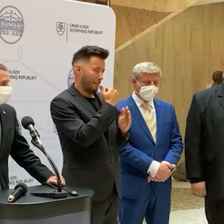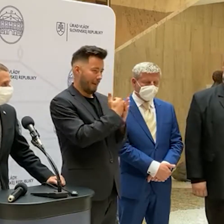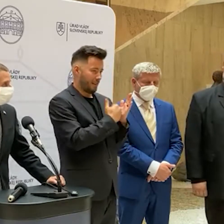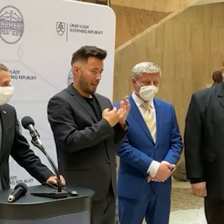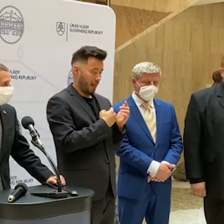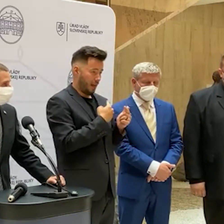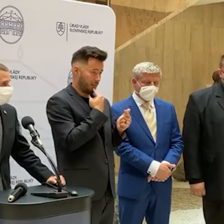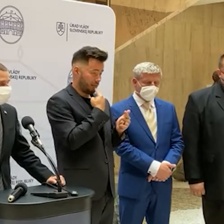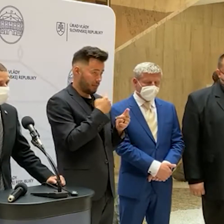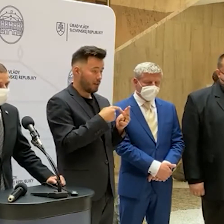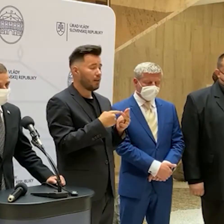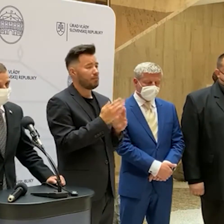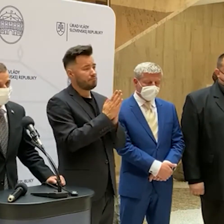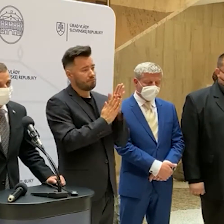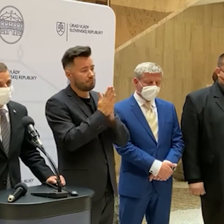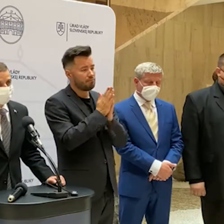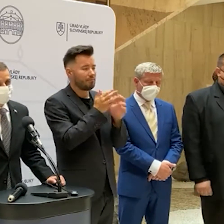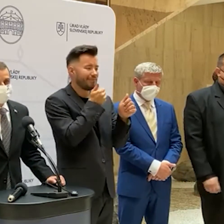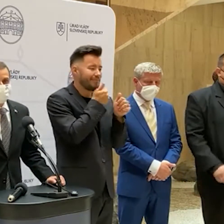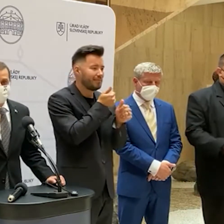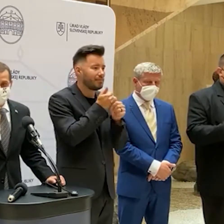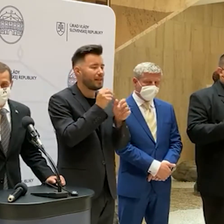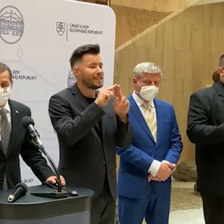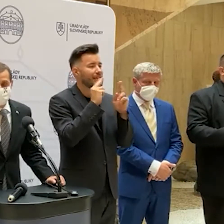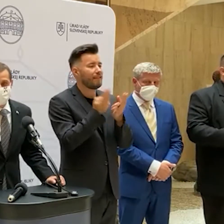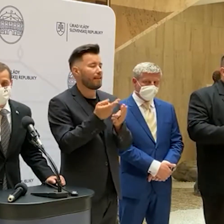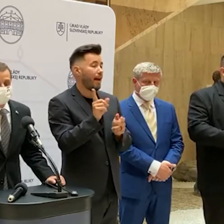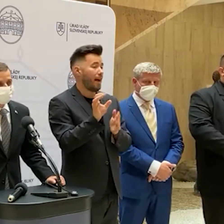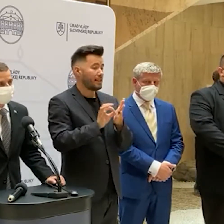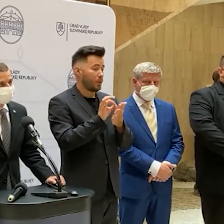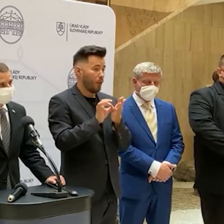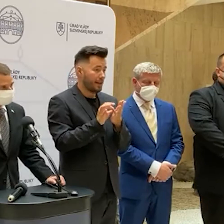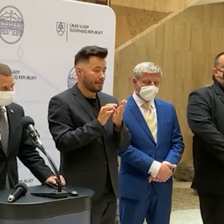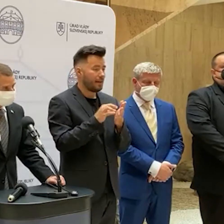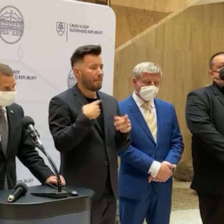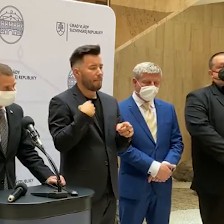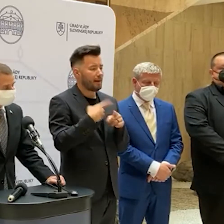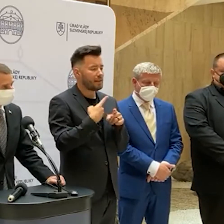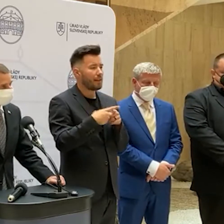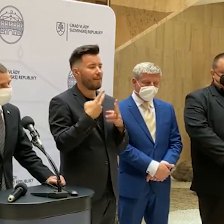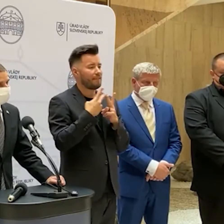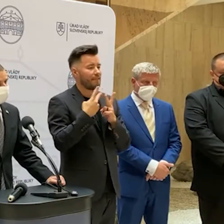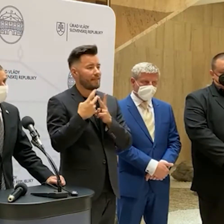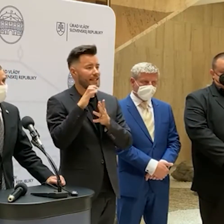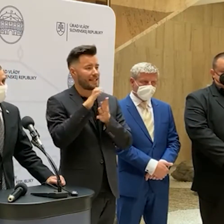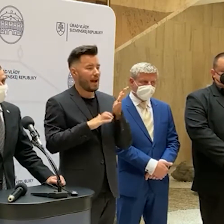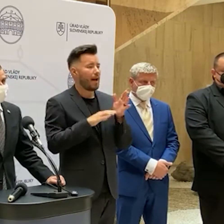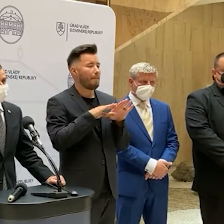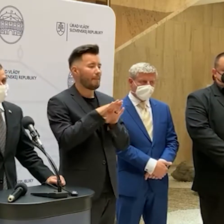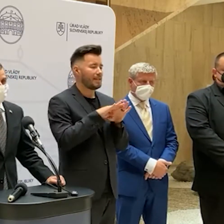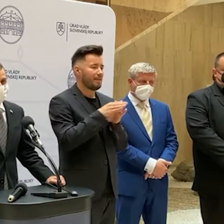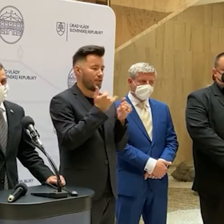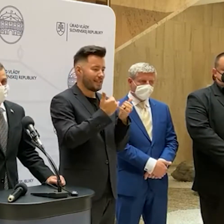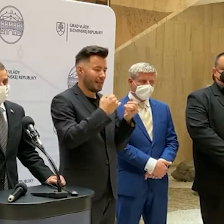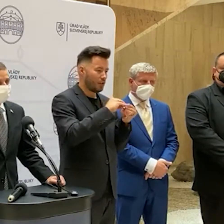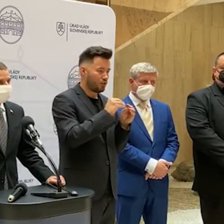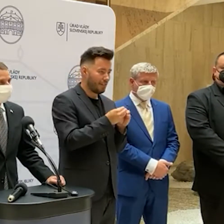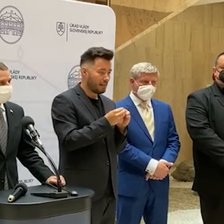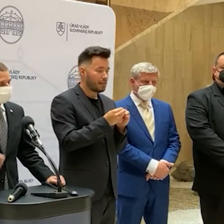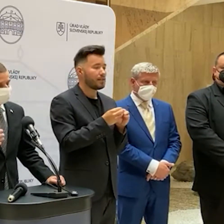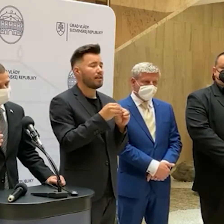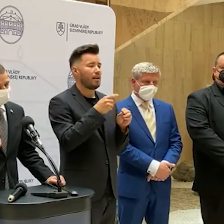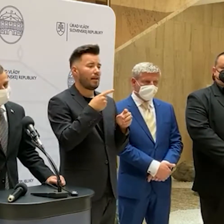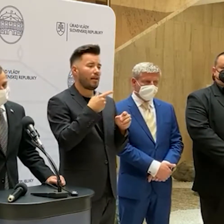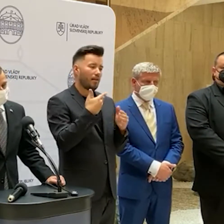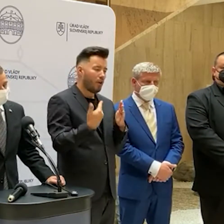sledovali aj situáciu vo svete, ktorú pravidelne aktualizujeme na webe Ministerstva zahraničných vecí a európskej záležitosti a kde